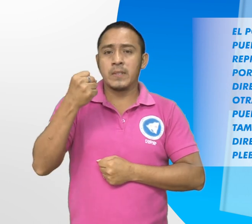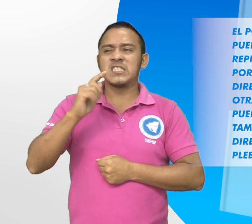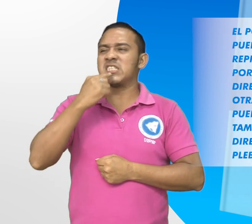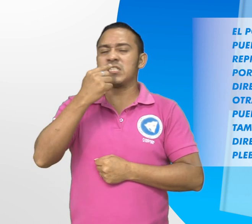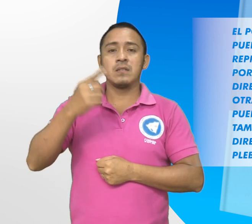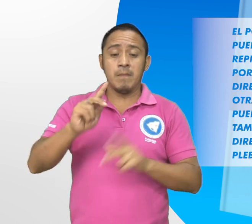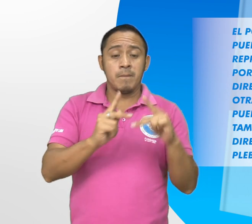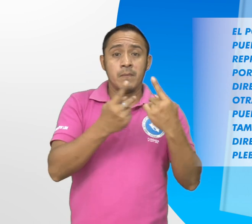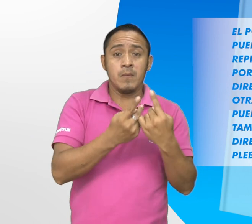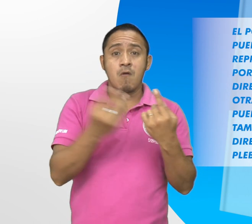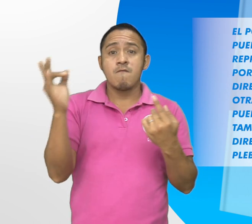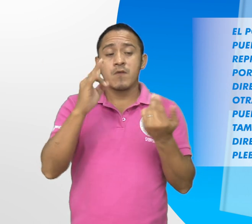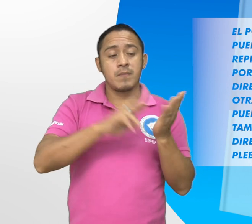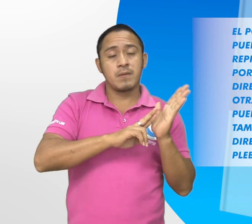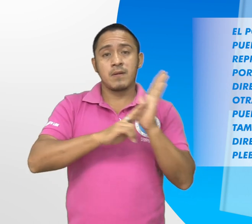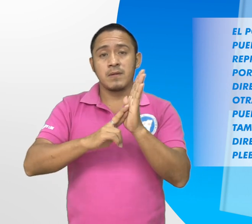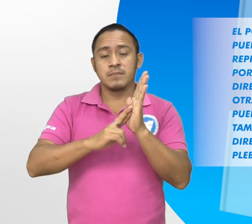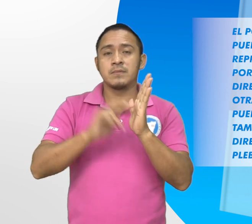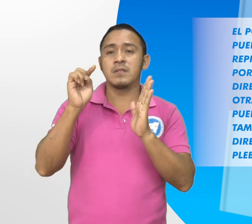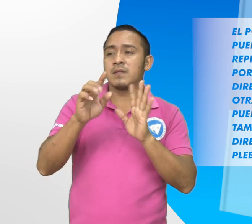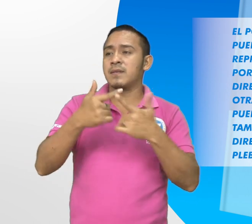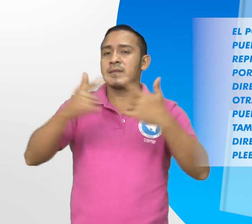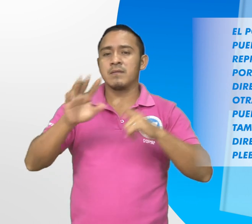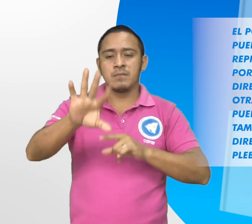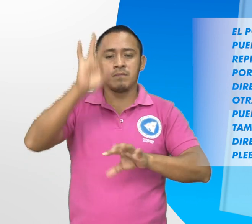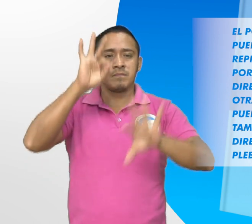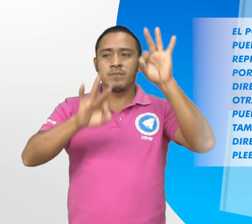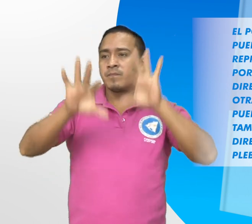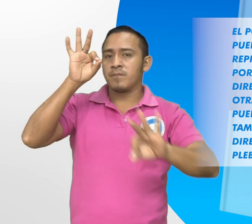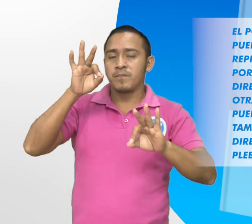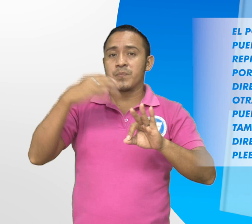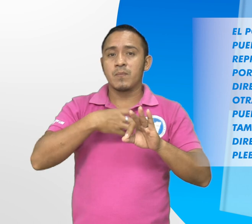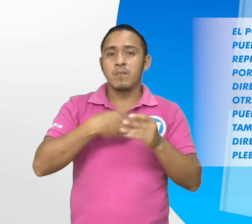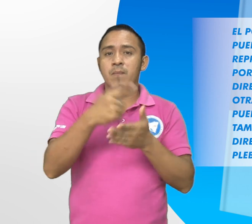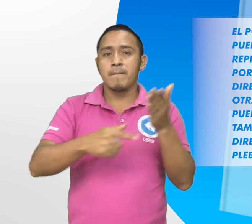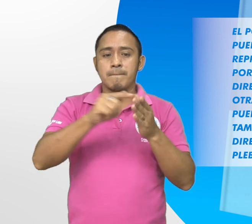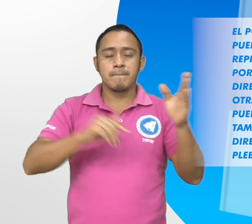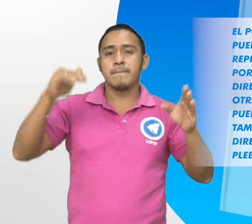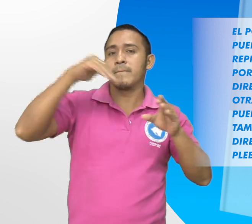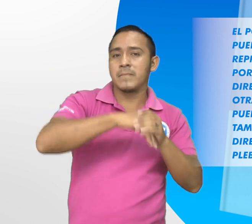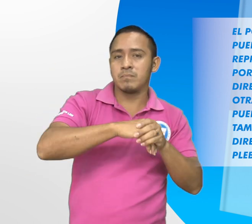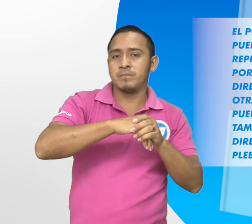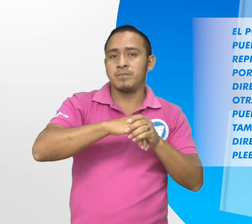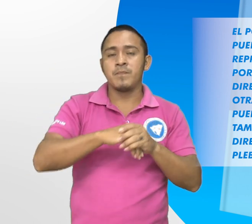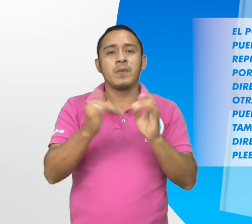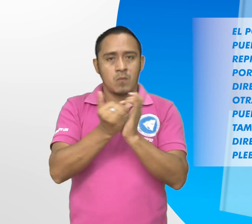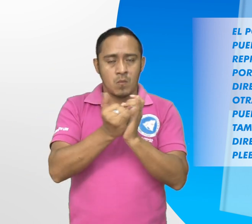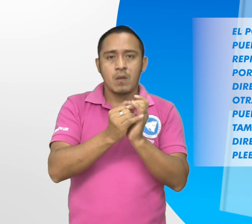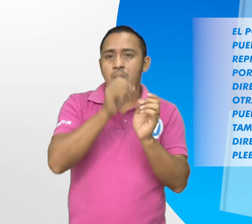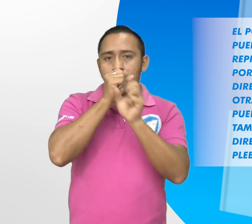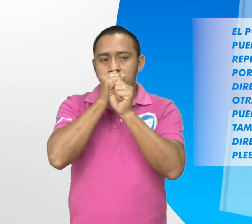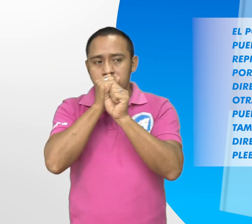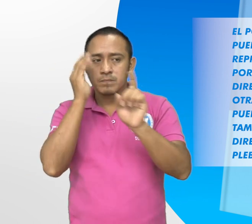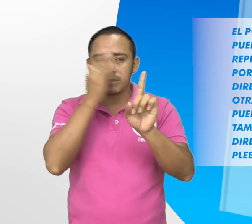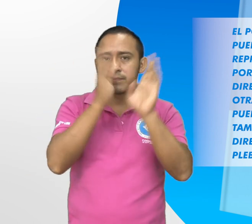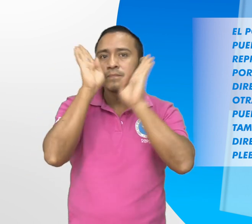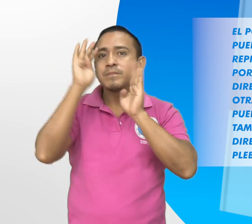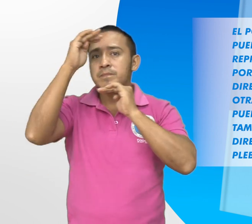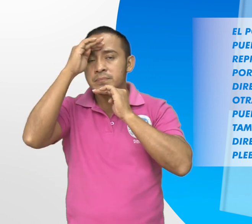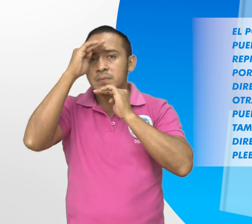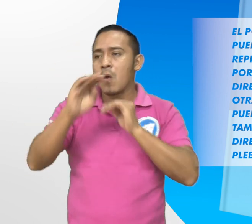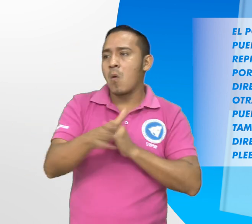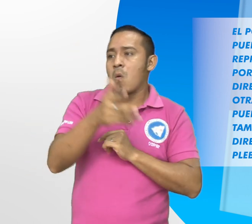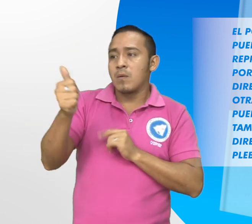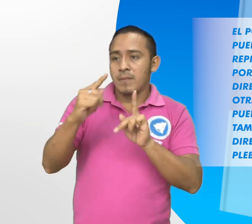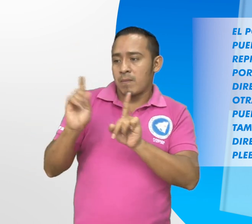El poder soberano lo ejerce el pueblo por medio de sus representantes libremente elegidos por sufragio universal